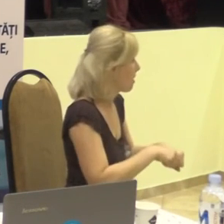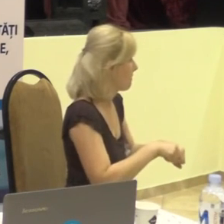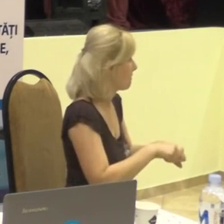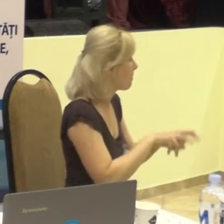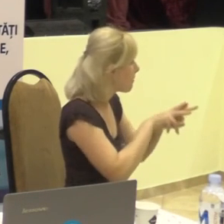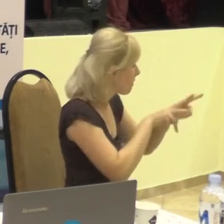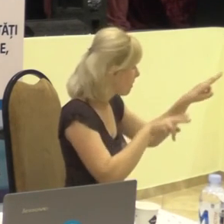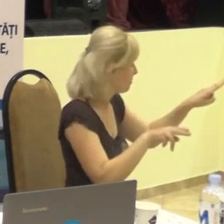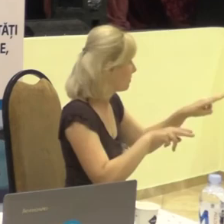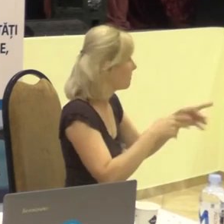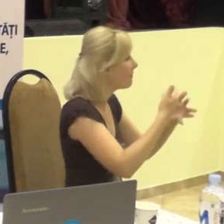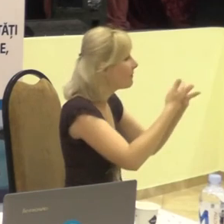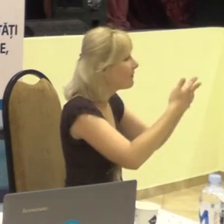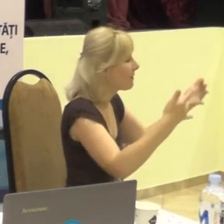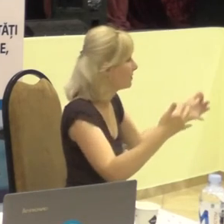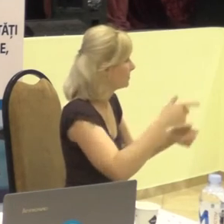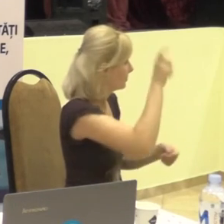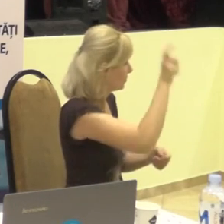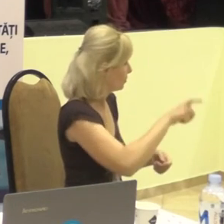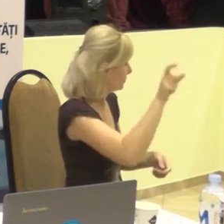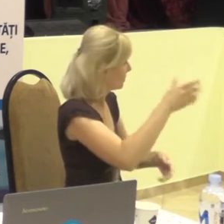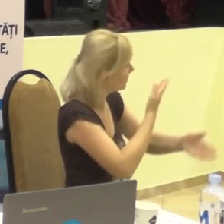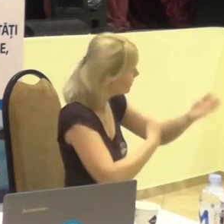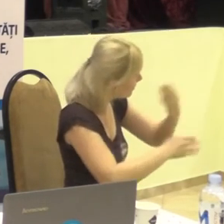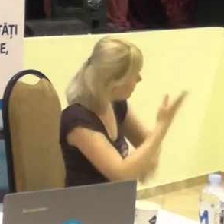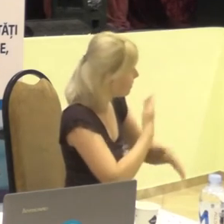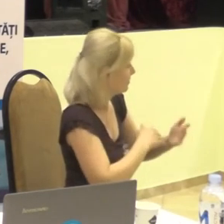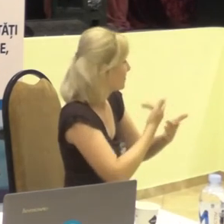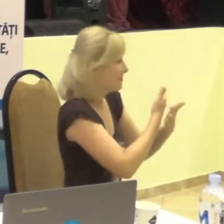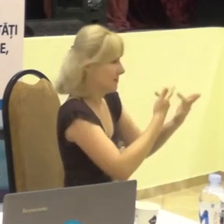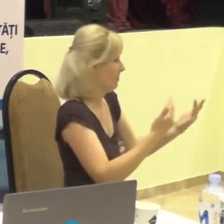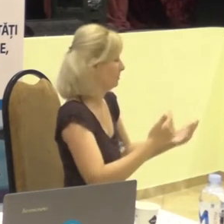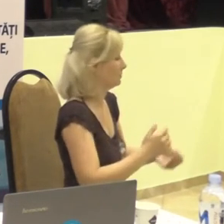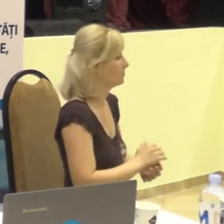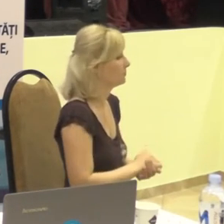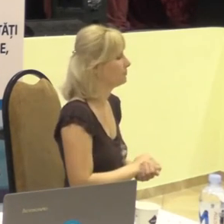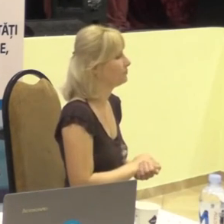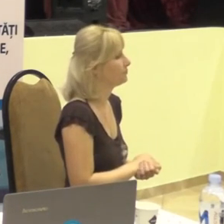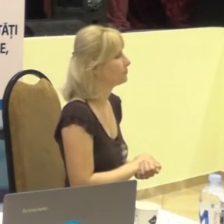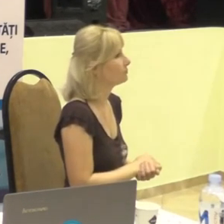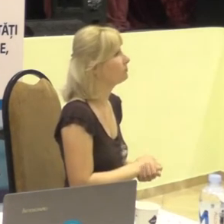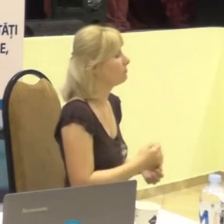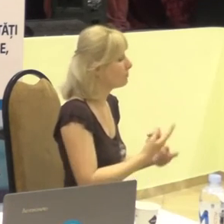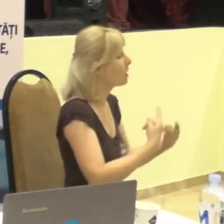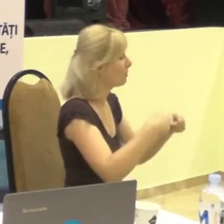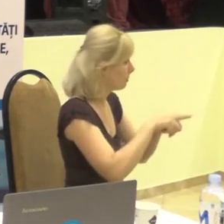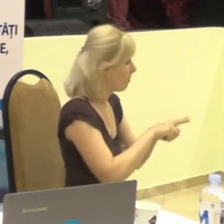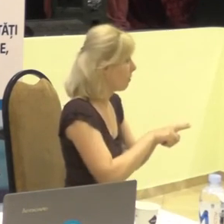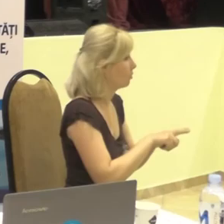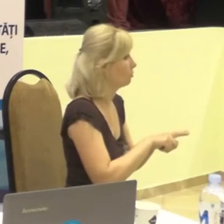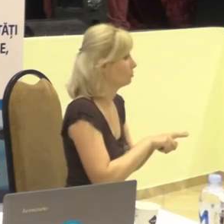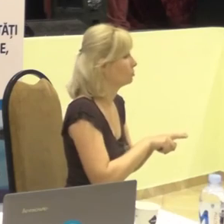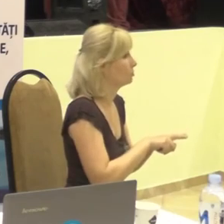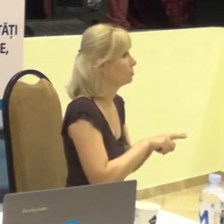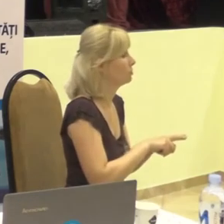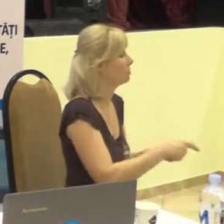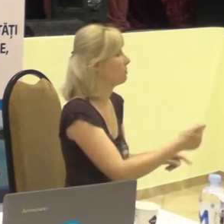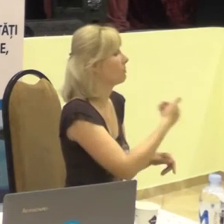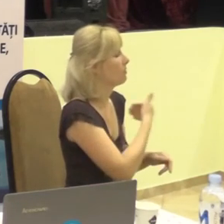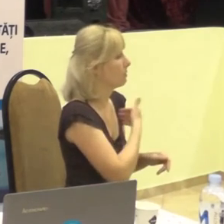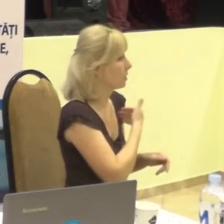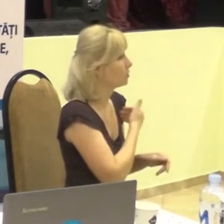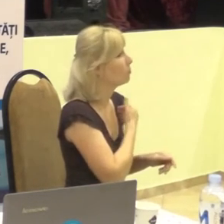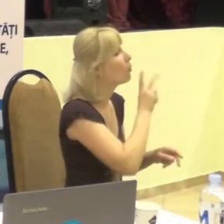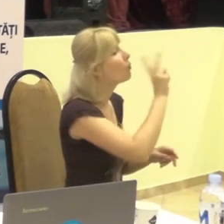diferite categorii de persoane cu dizabilități. În acest context, vă rugăm,